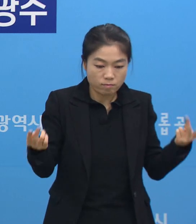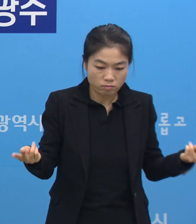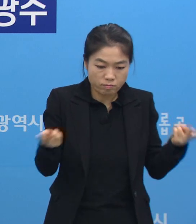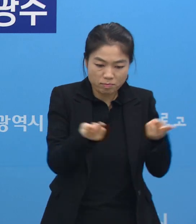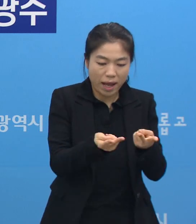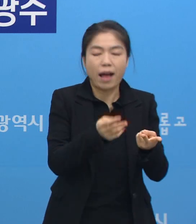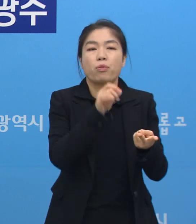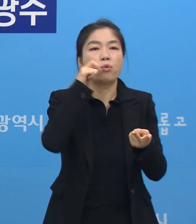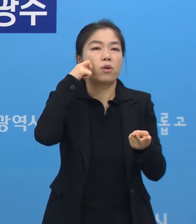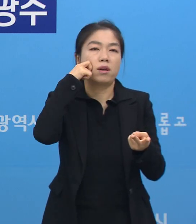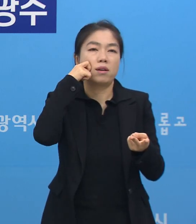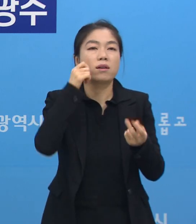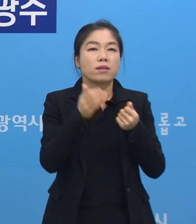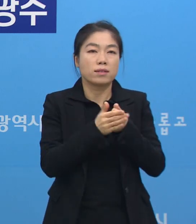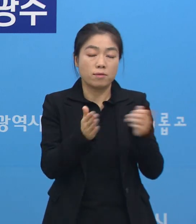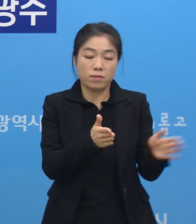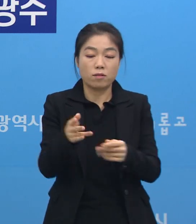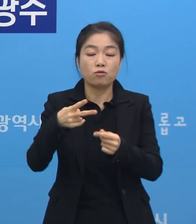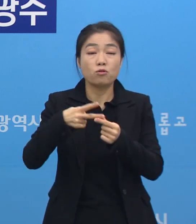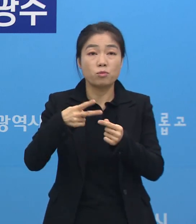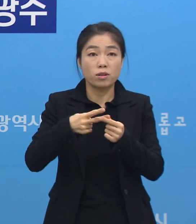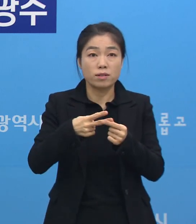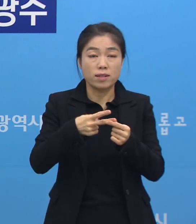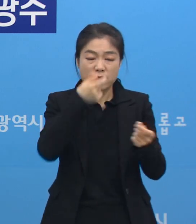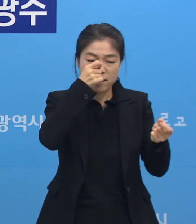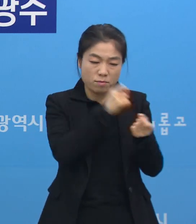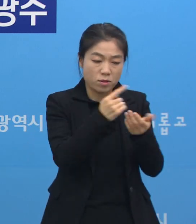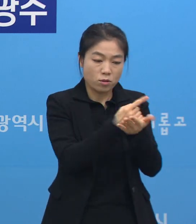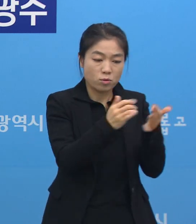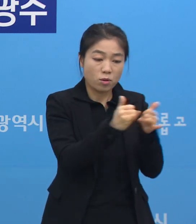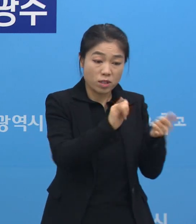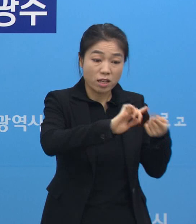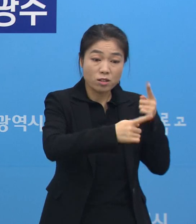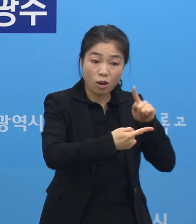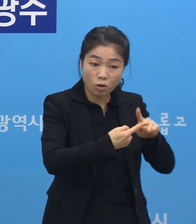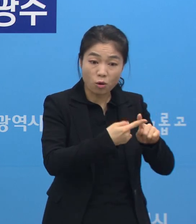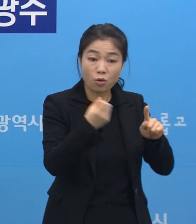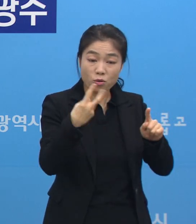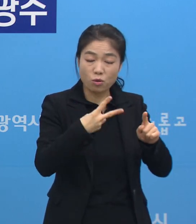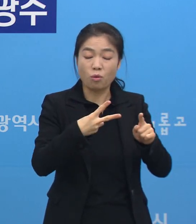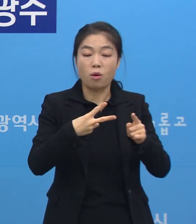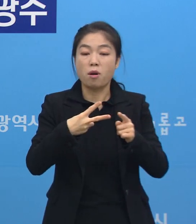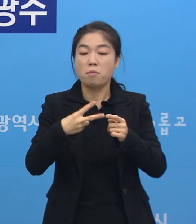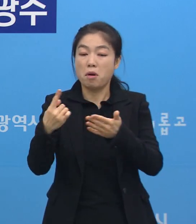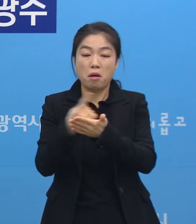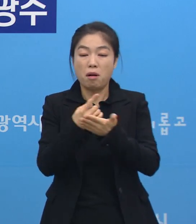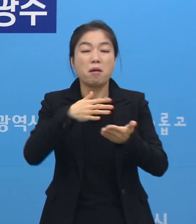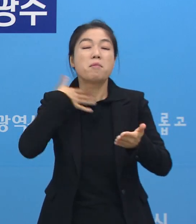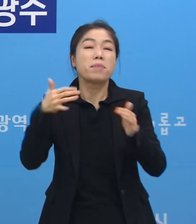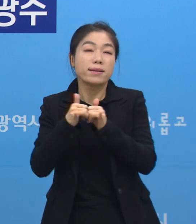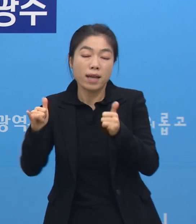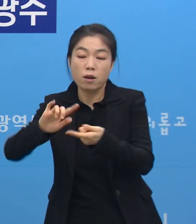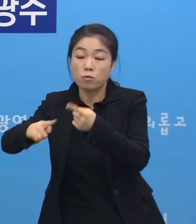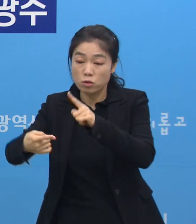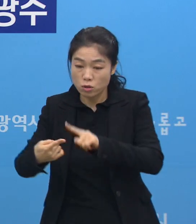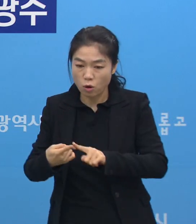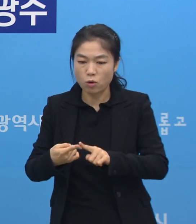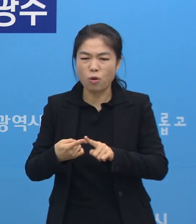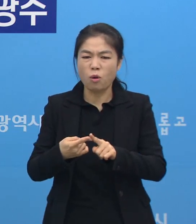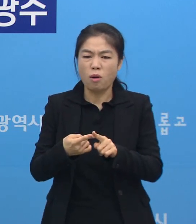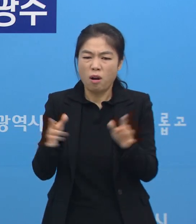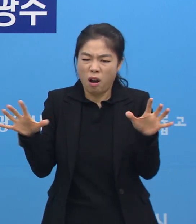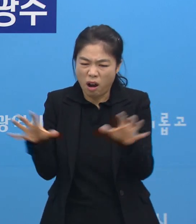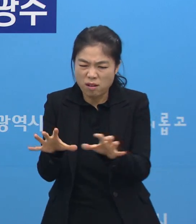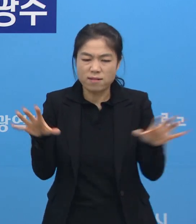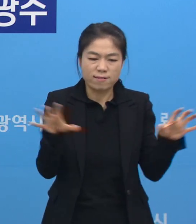원칙 하나 그 다음에 두 번째는 밀접 접촉자끼리도 또는 비접촉자끼리도 밀접도를 최대한 낮춰서